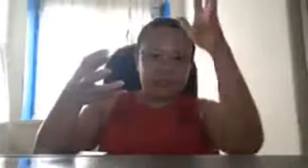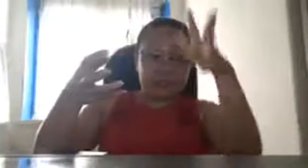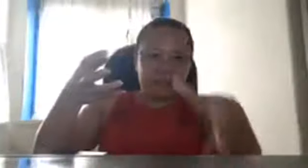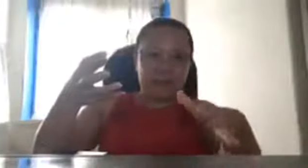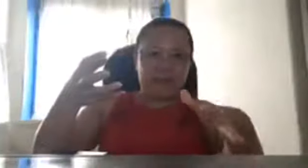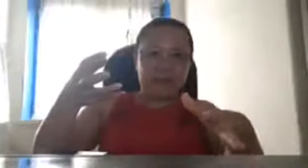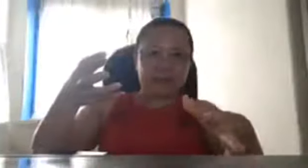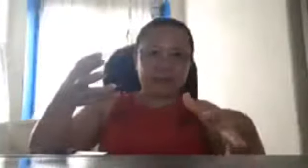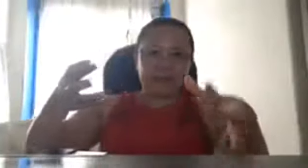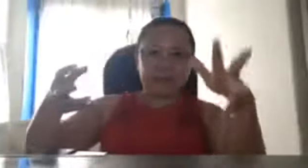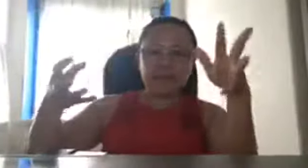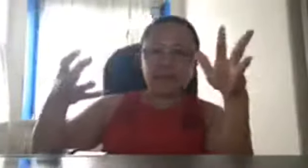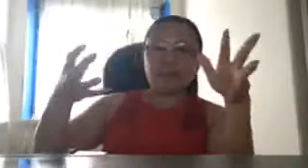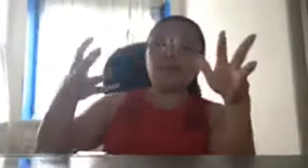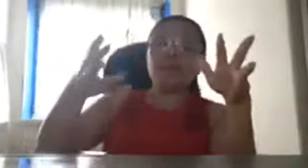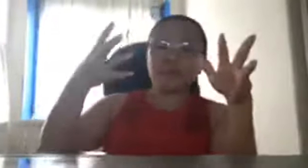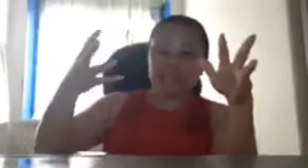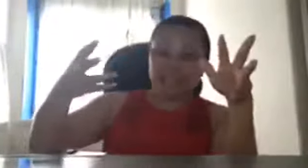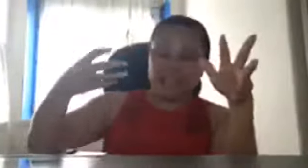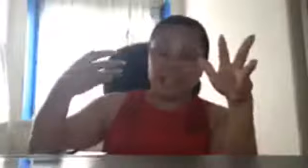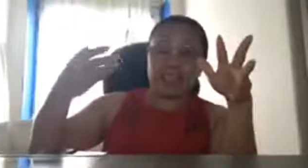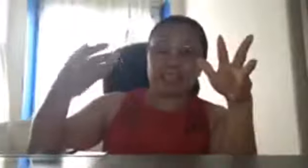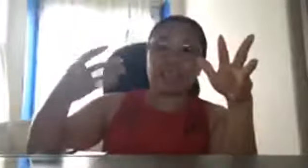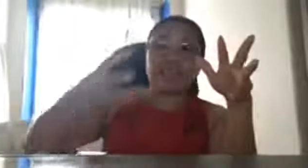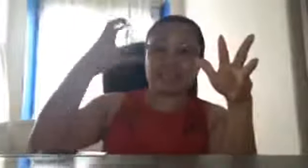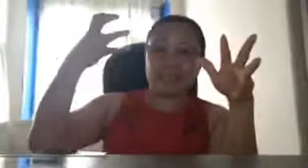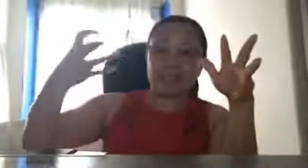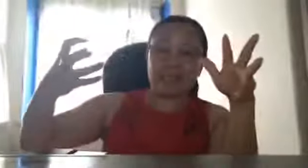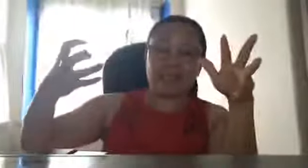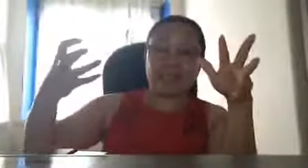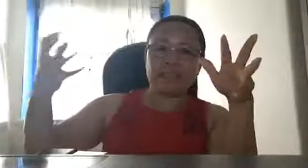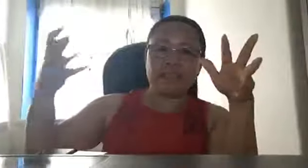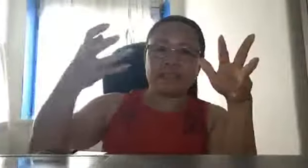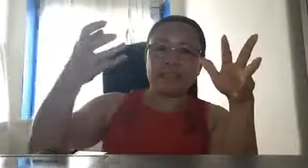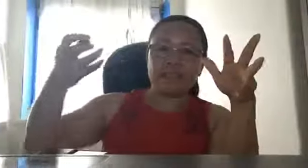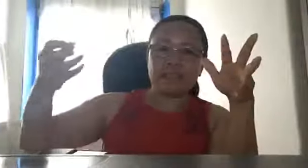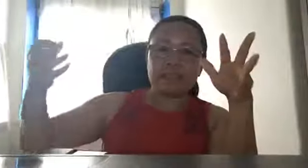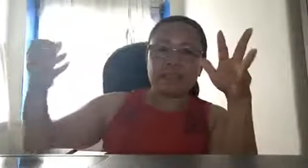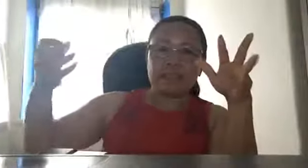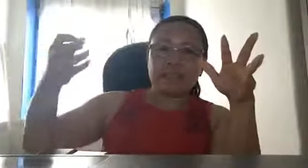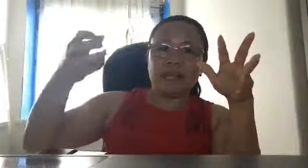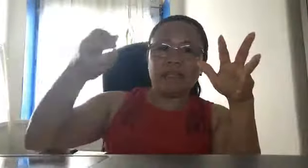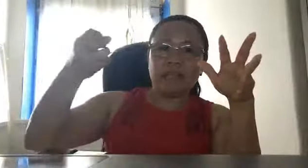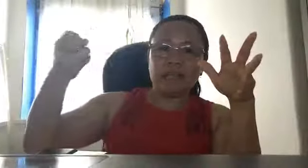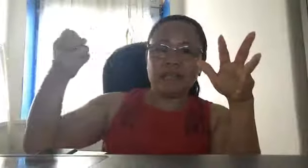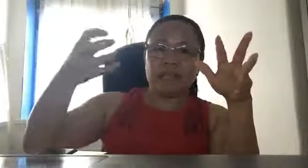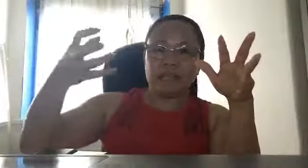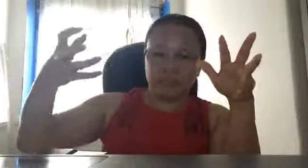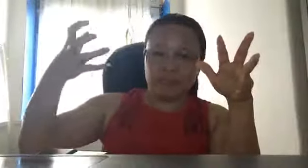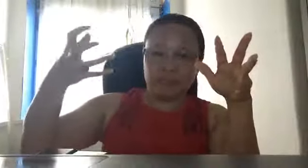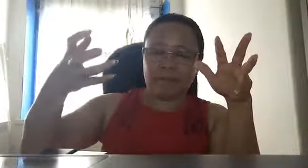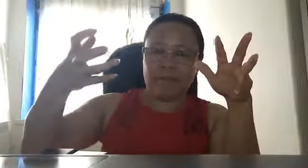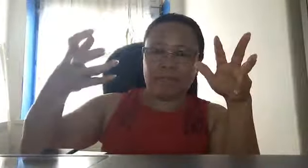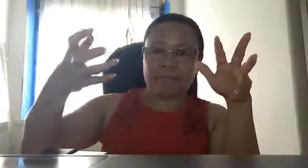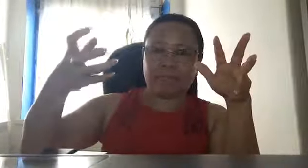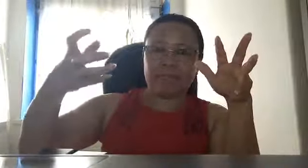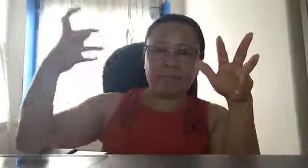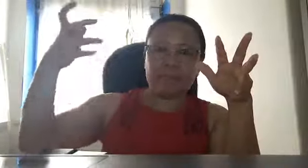ma to protect na rin ng Philippines na hindi na hindi ang Philippines magpanik kasi pag